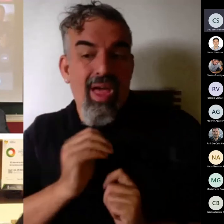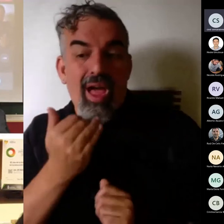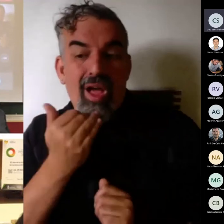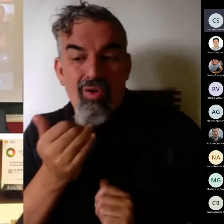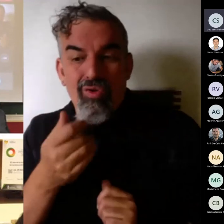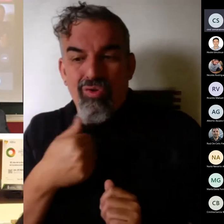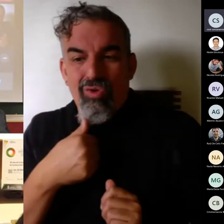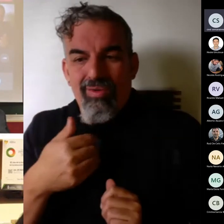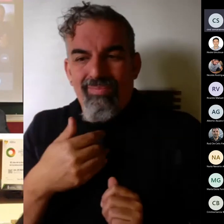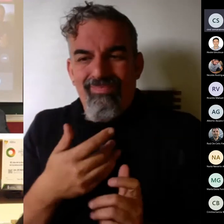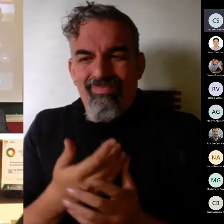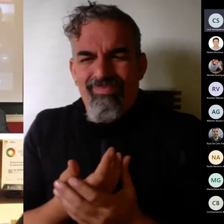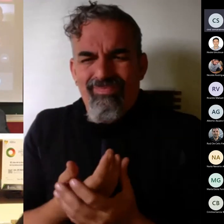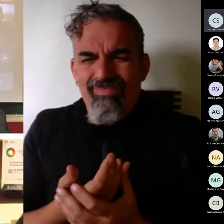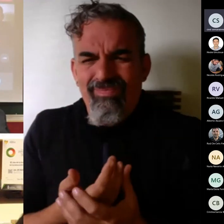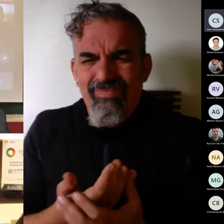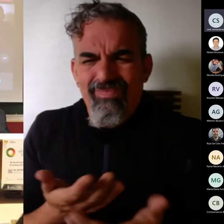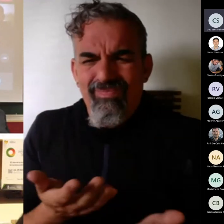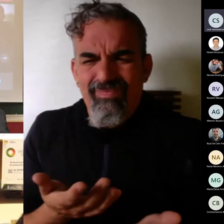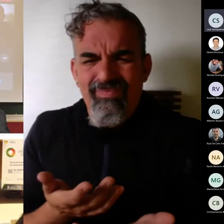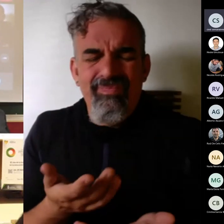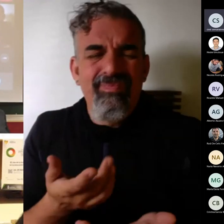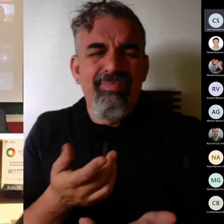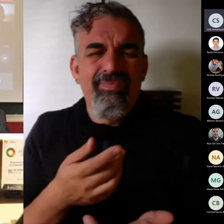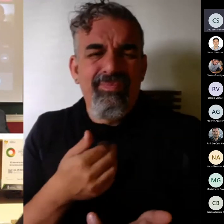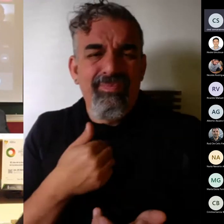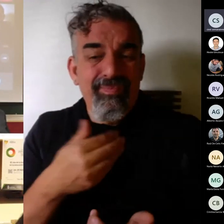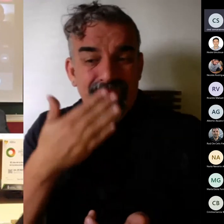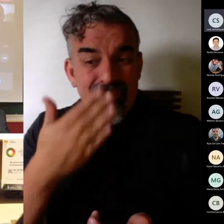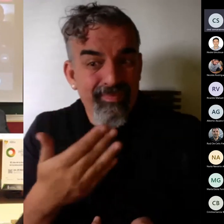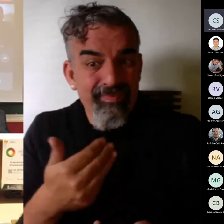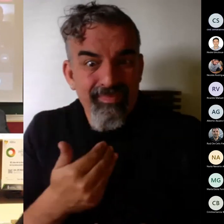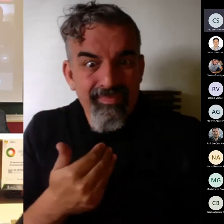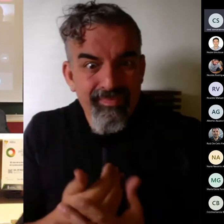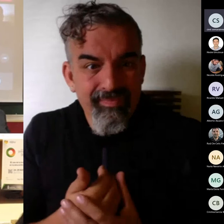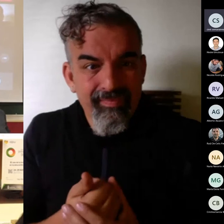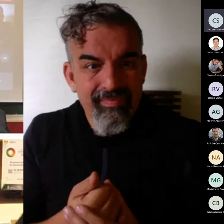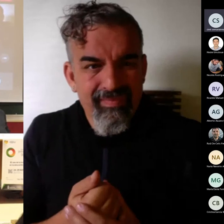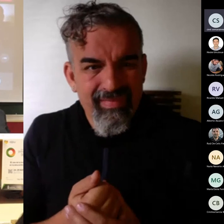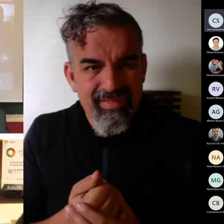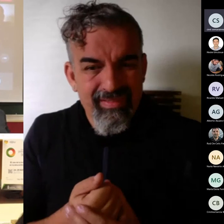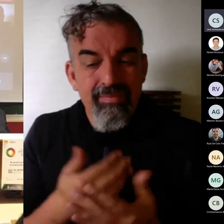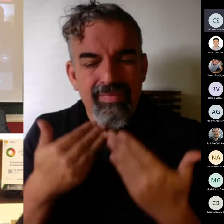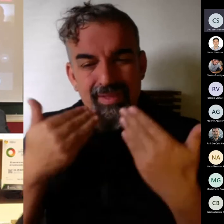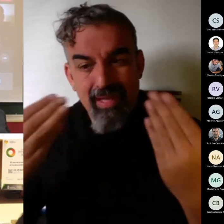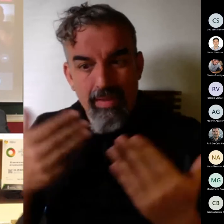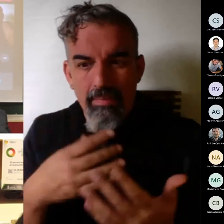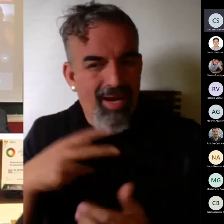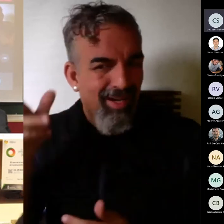sinceramente no no no encuentro muchas gracias